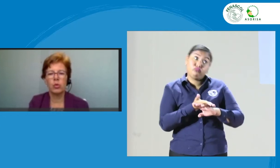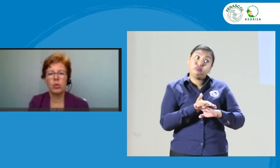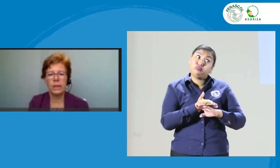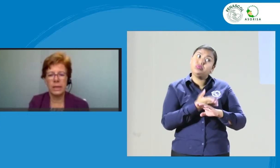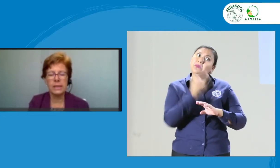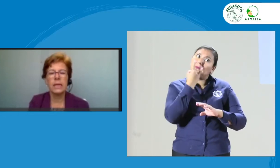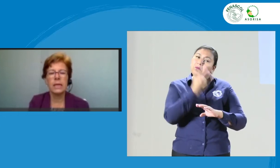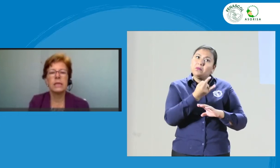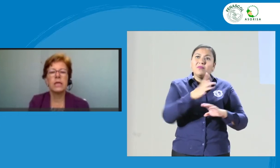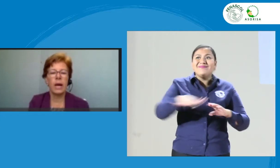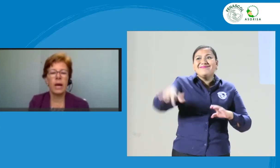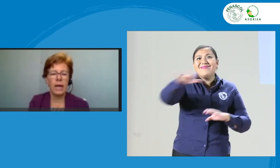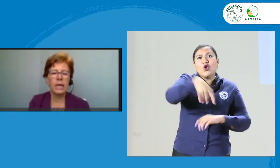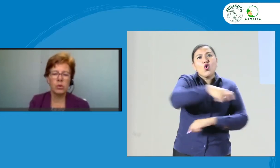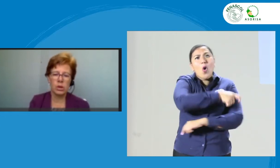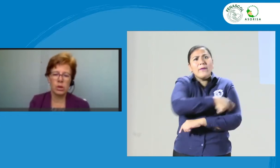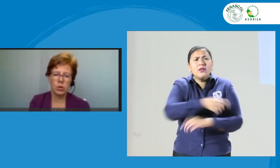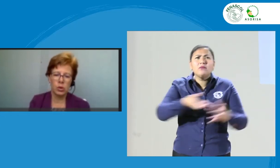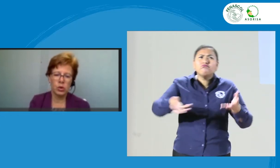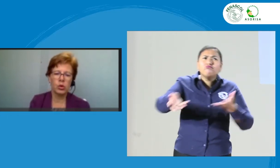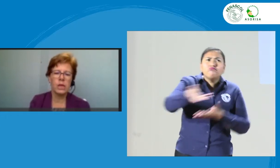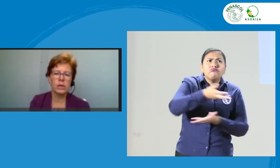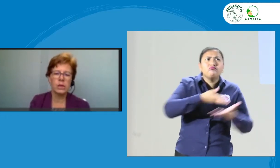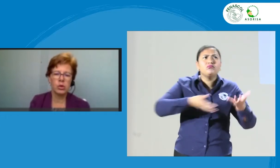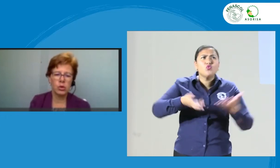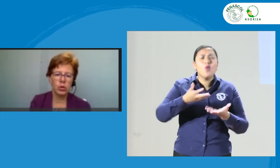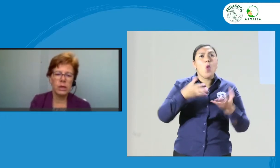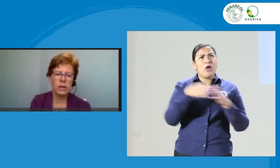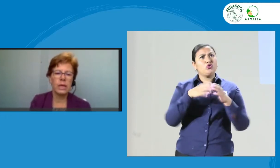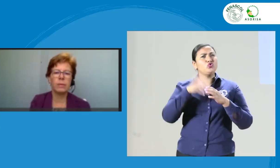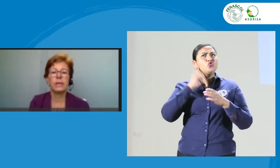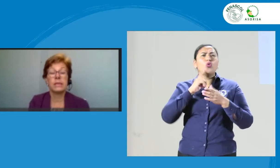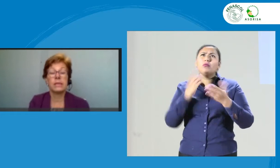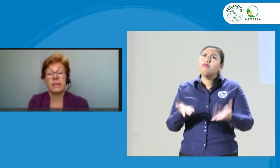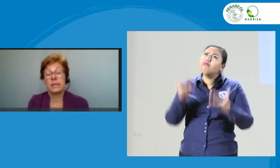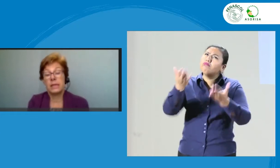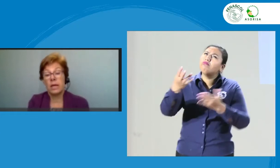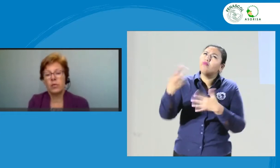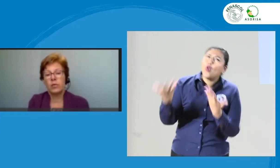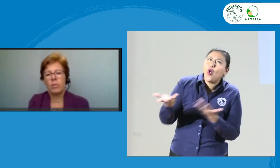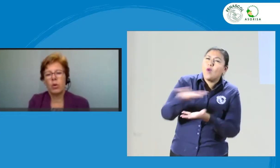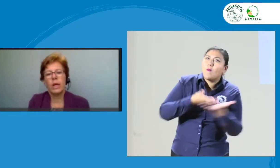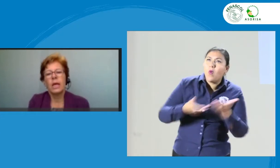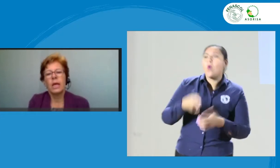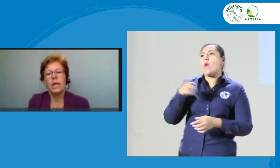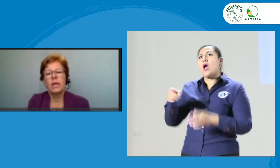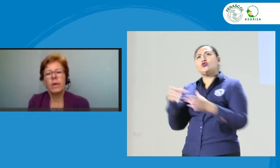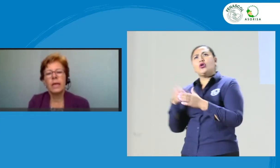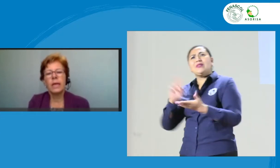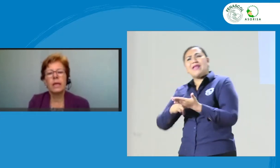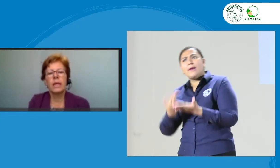los comités, llevarla a la asociación de sordos, a la asociación de intérpretes, a las entidades formadoras, y ver